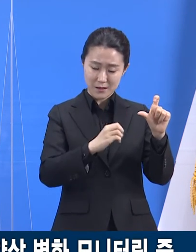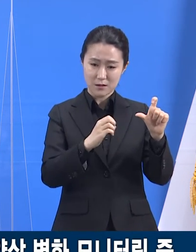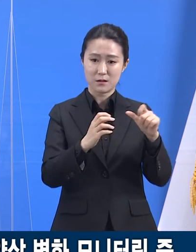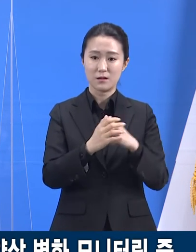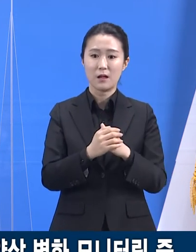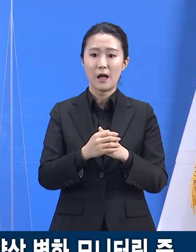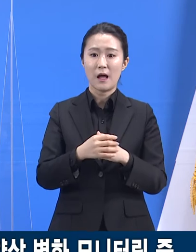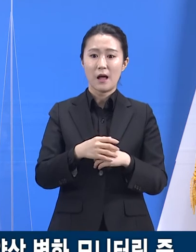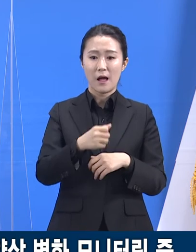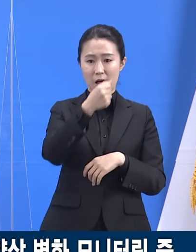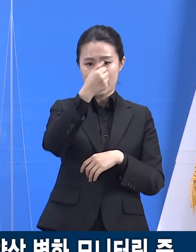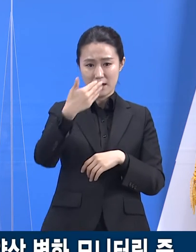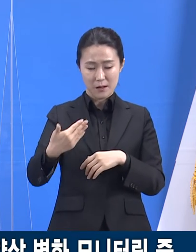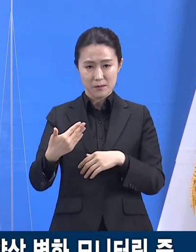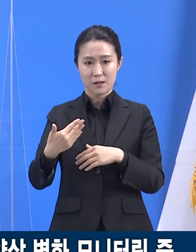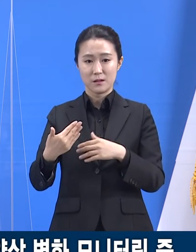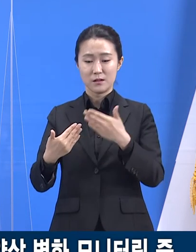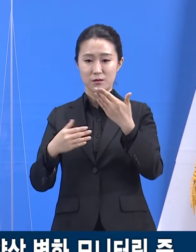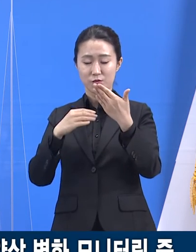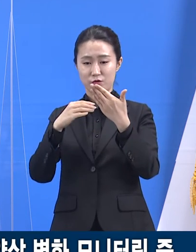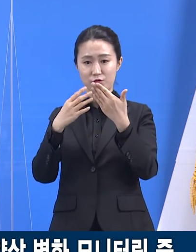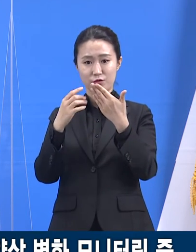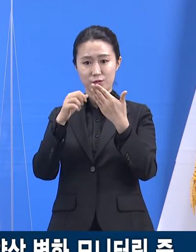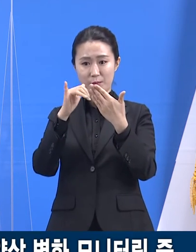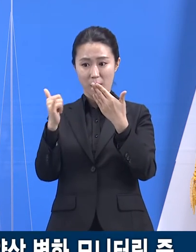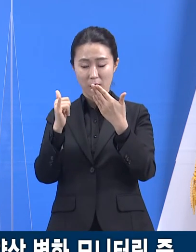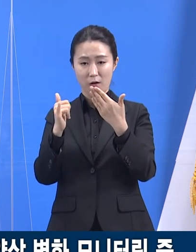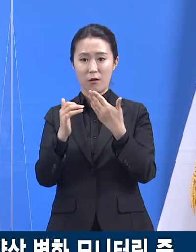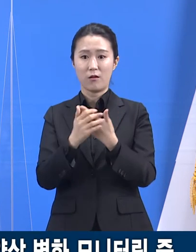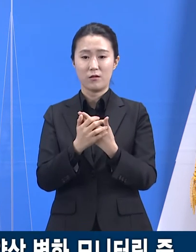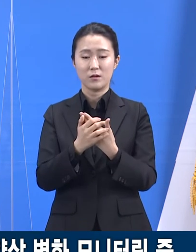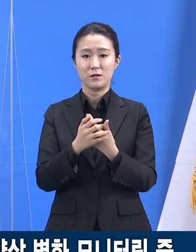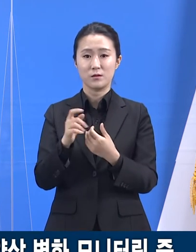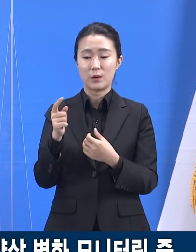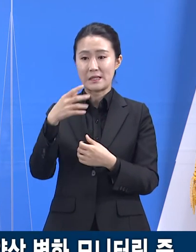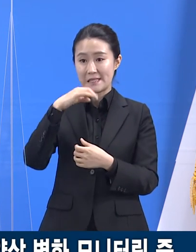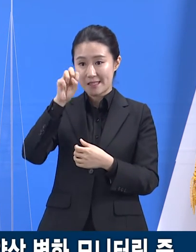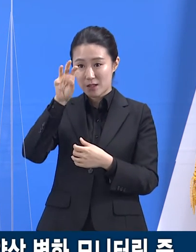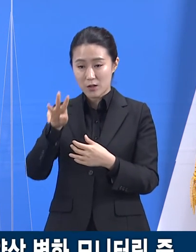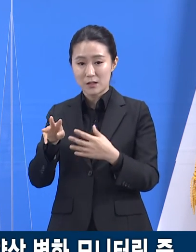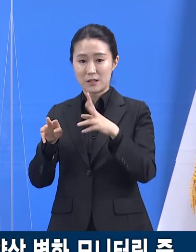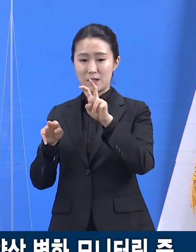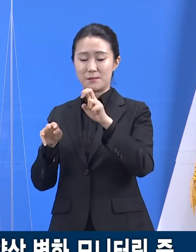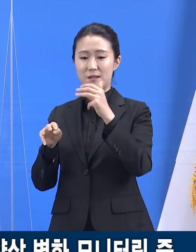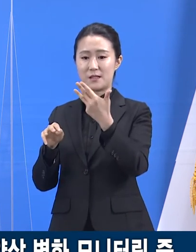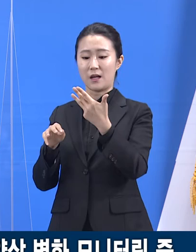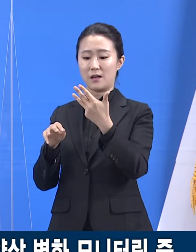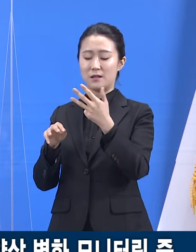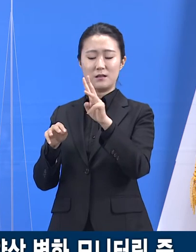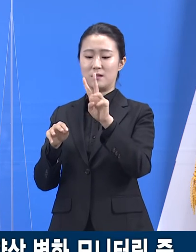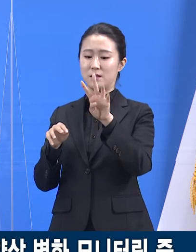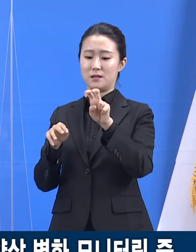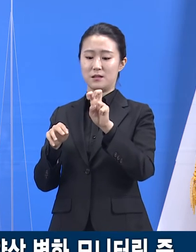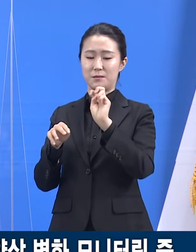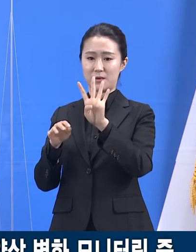그리고 제9권역에 속한 이천시는 24.7명으로 도평균과 편차가 있습니다.